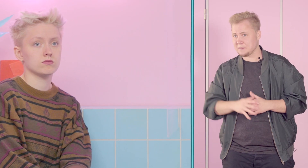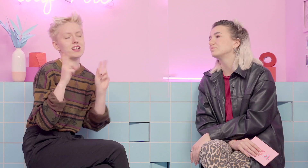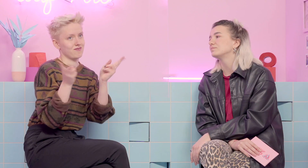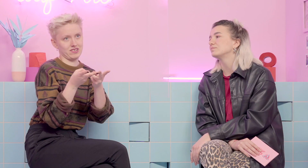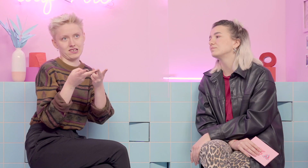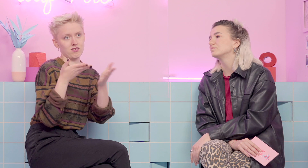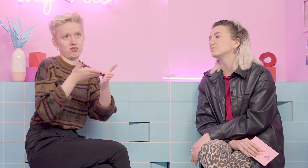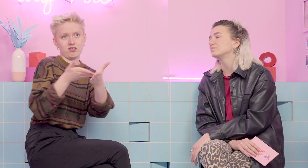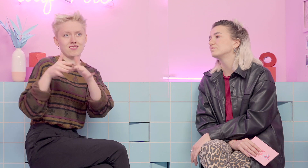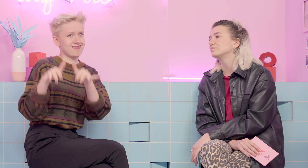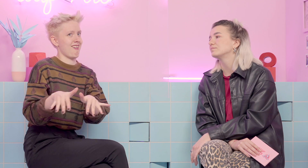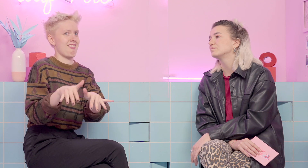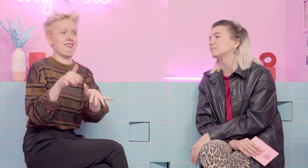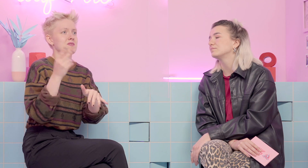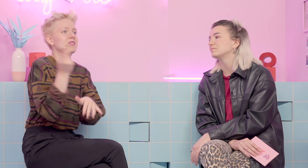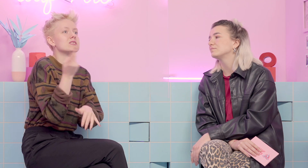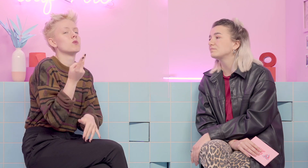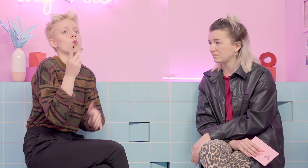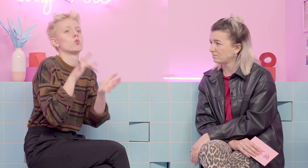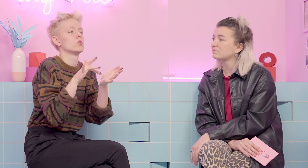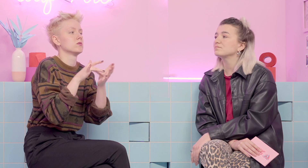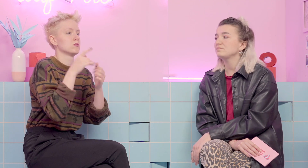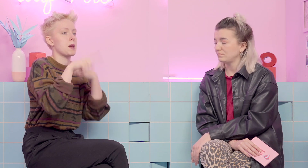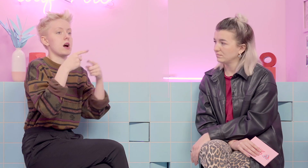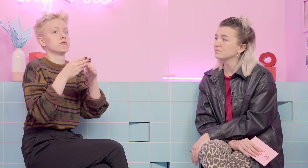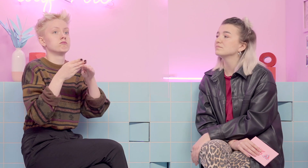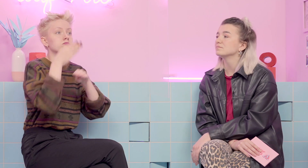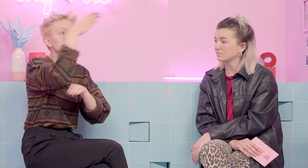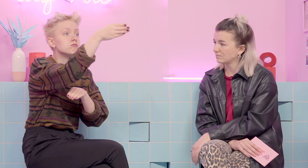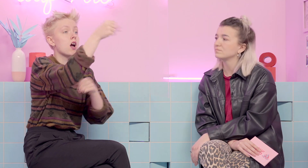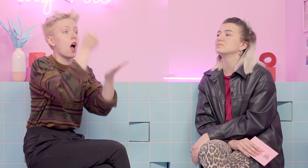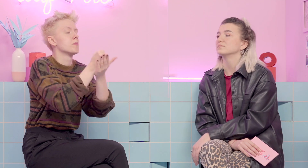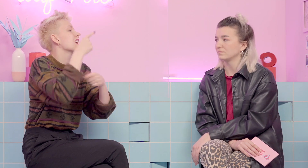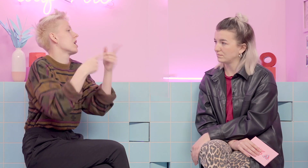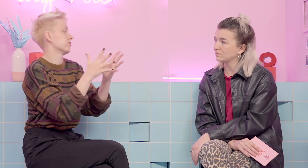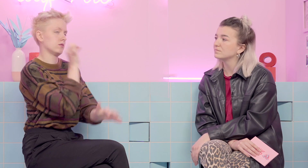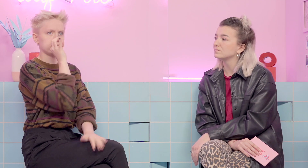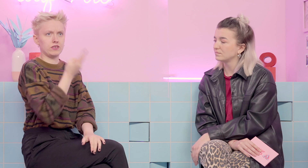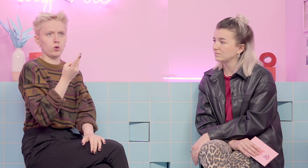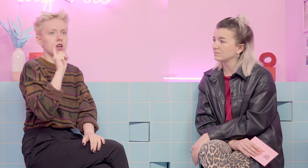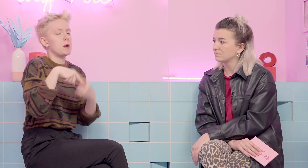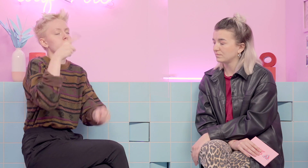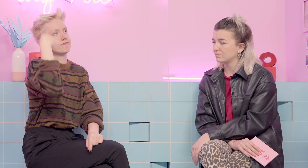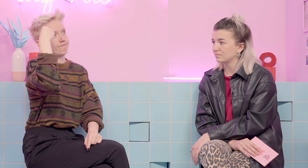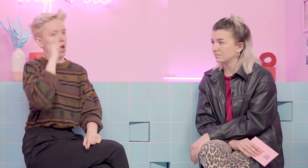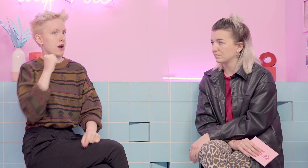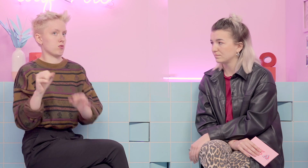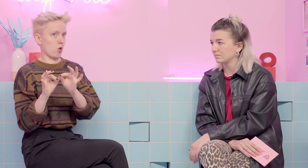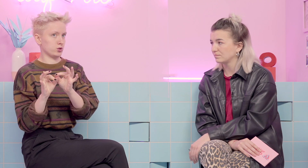Das ist eigentlich das Gleiche. Beides ist halt eine Barriere für mich am Ende des Tages. Also ob ich jetzt zum Amt gehe, da ist es dann für mich sowieso klar, naja, die Leute können halt nicht gebärden, also